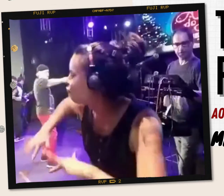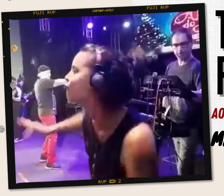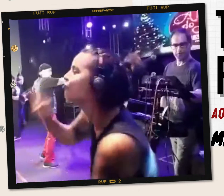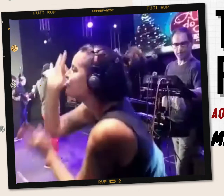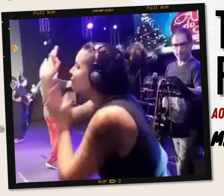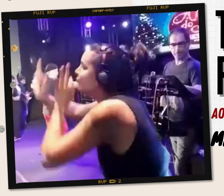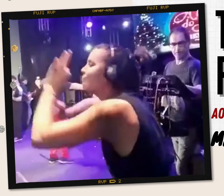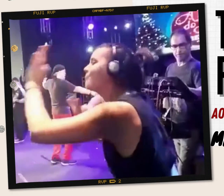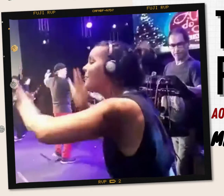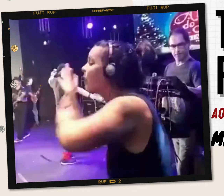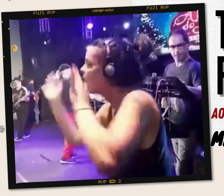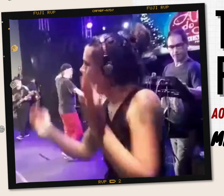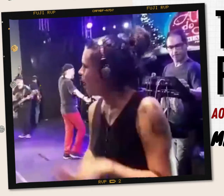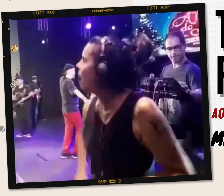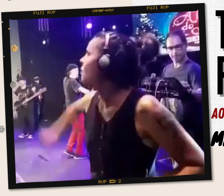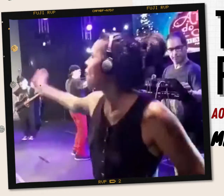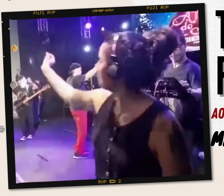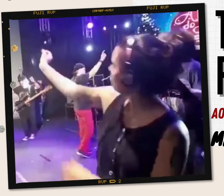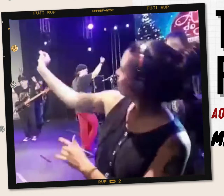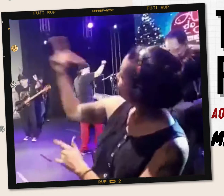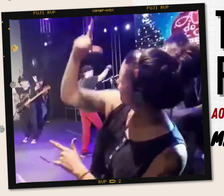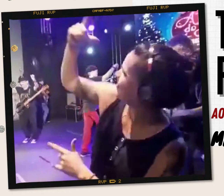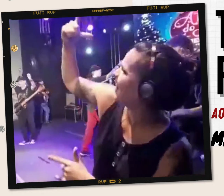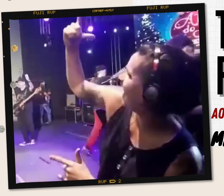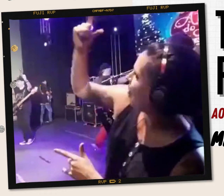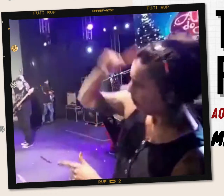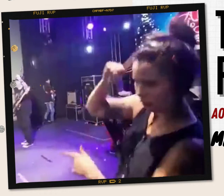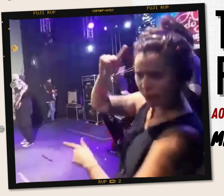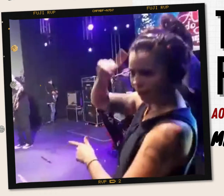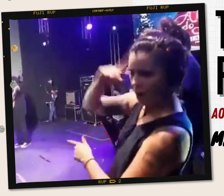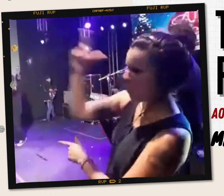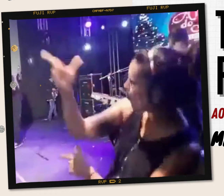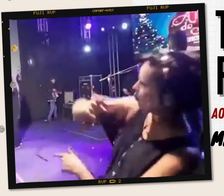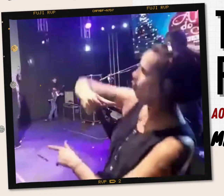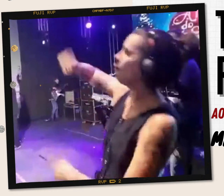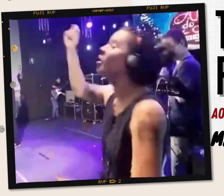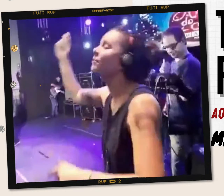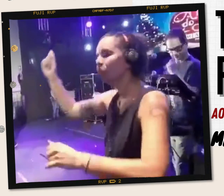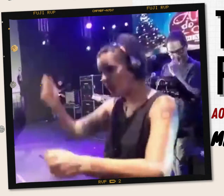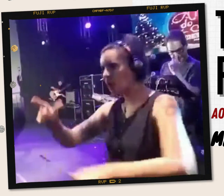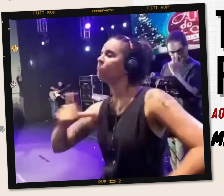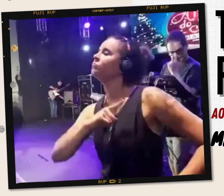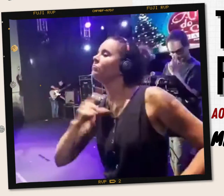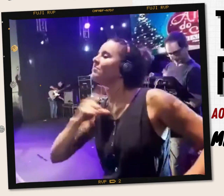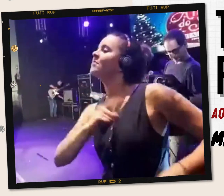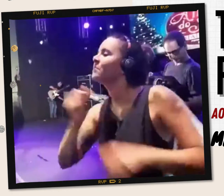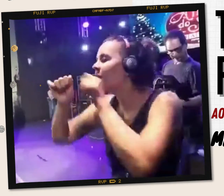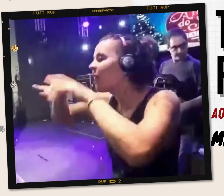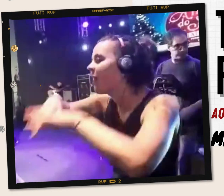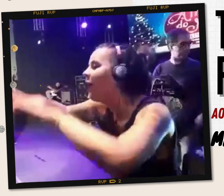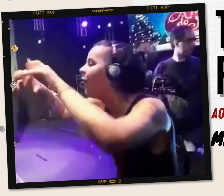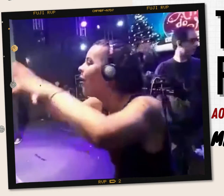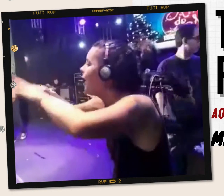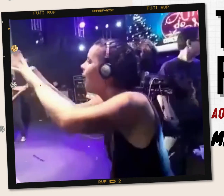de rosa Nem sei o eu sou brincar Não tem aqui, é que a chuva tá